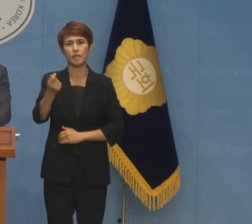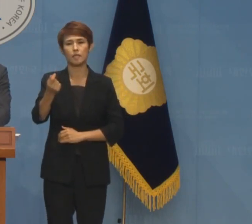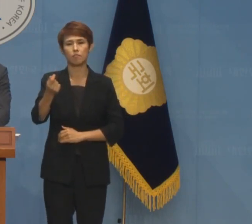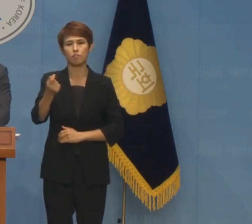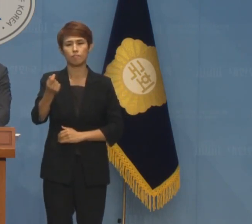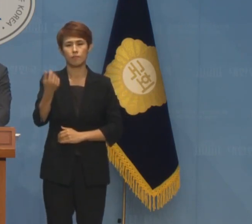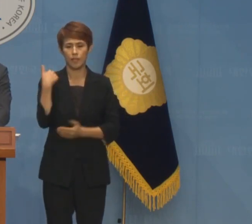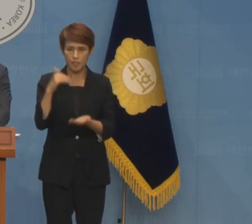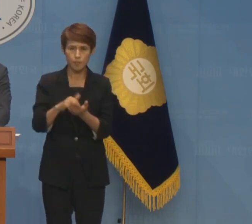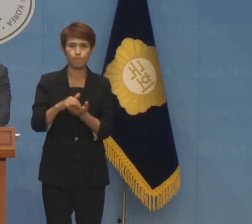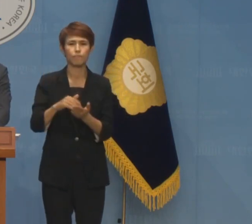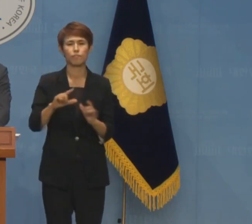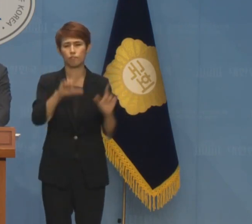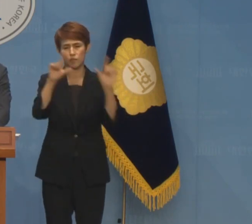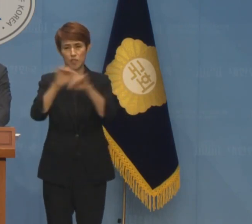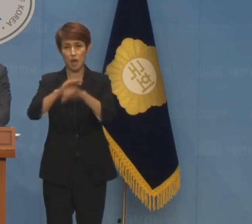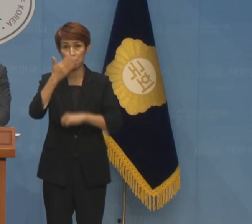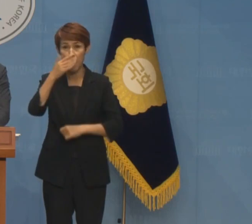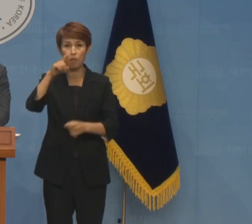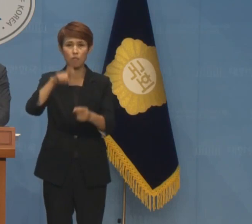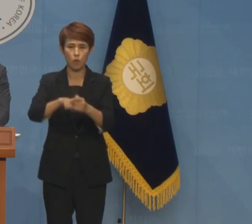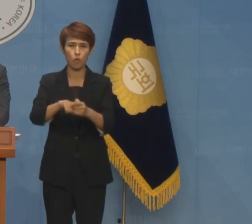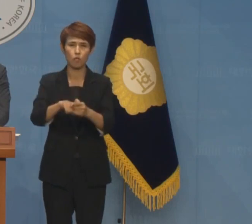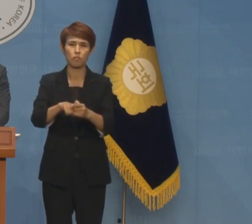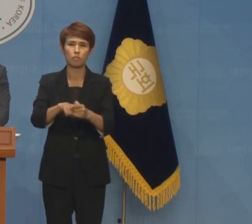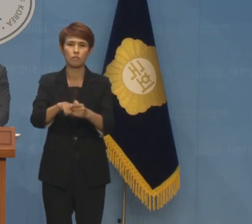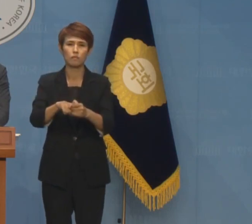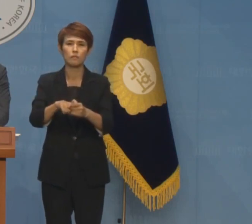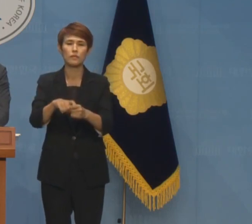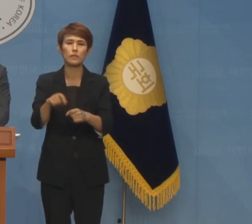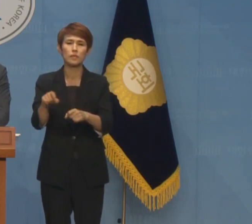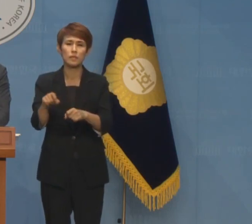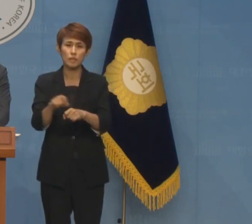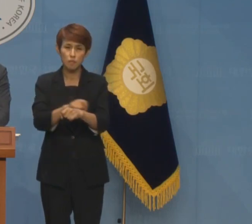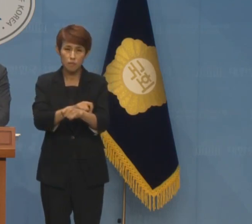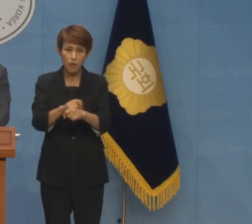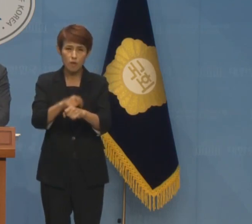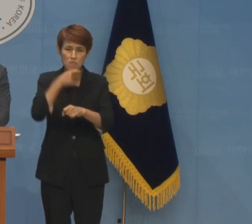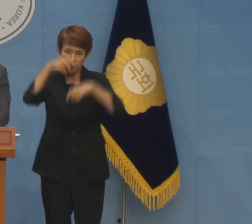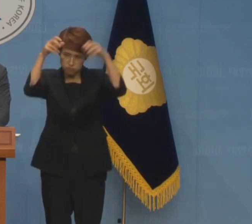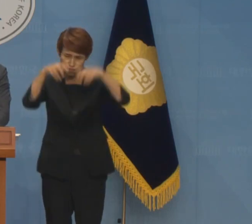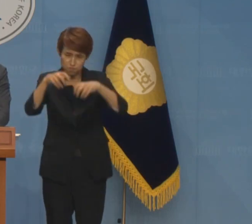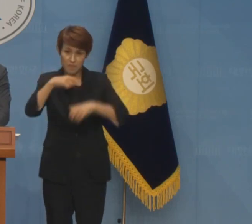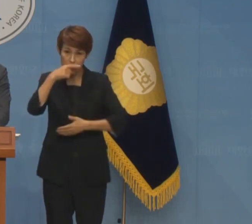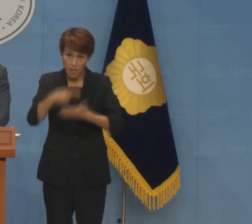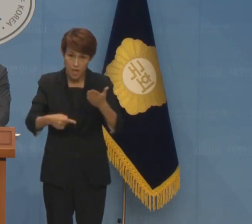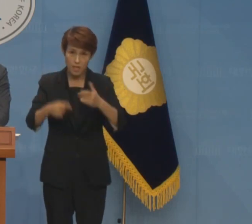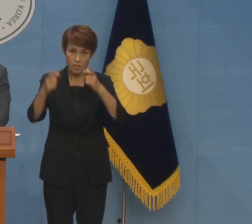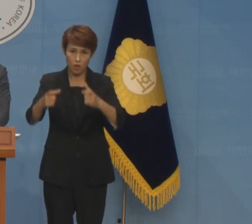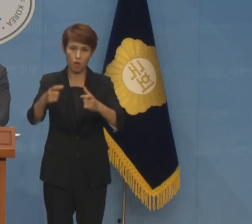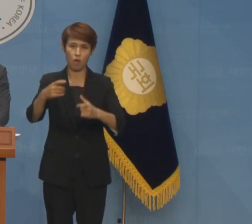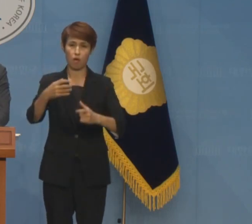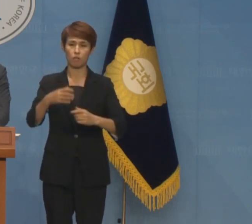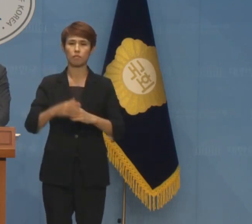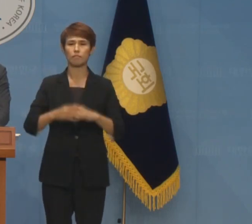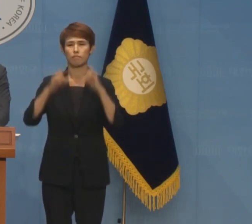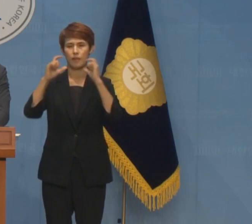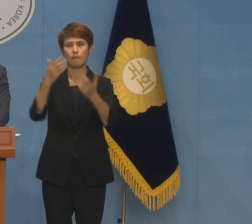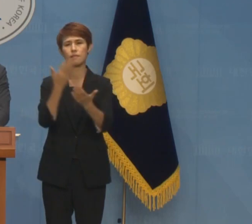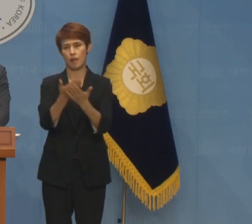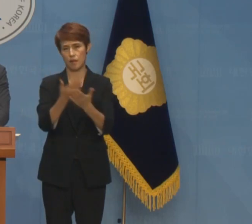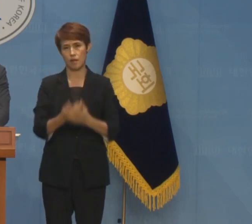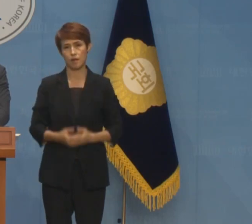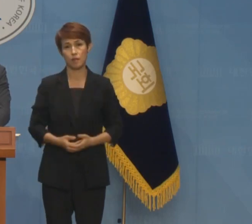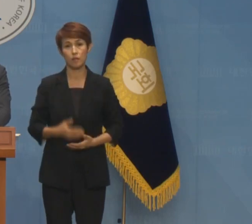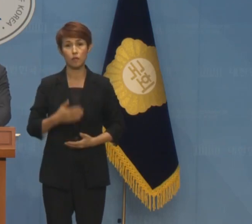수 있도록 재난특별교금의 조기 배정과 집행을 강력하게 요청드립니다. 저 역시 국회에서